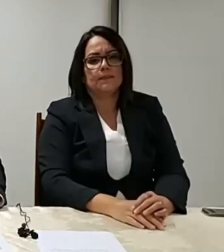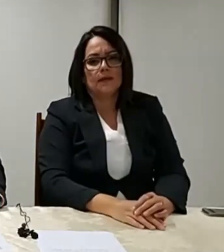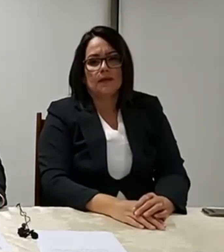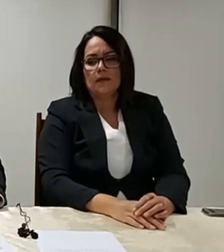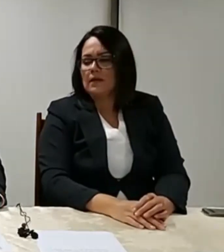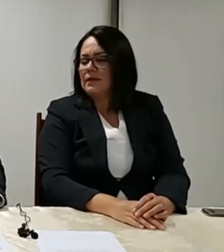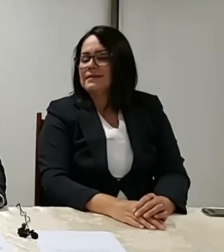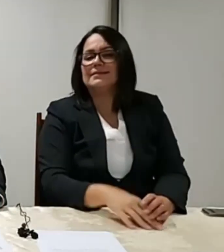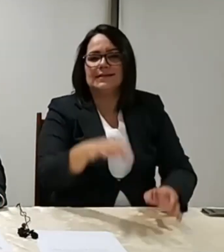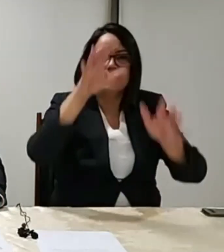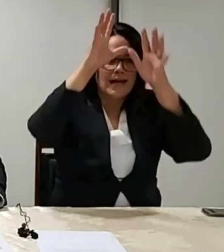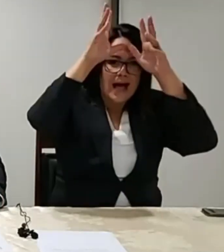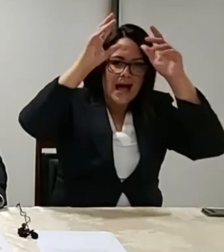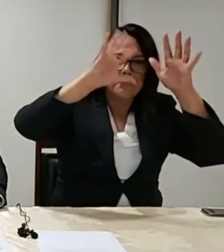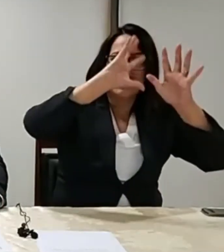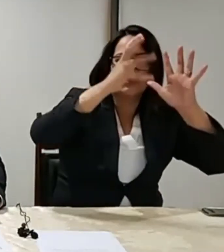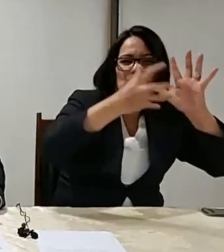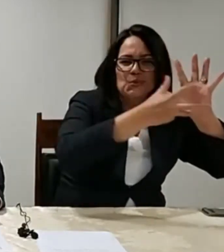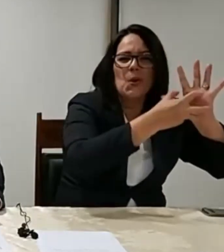Desmatamento da Amazônia, está encerrando aqui.